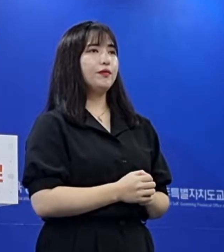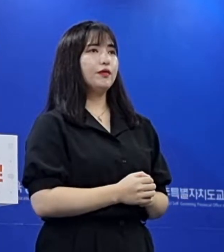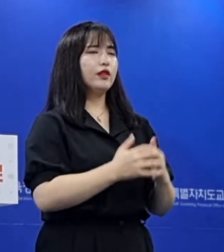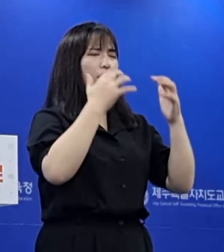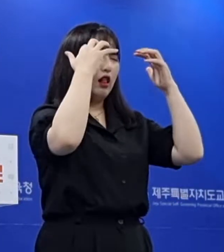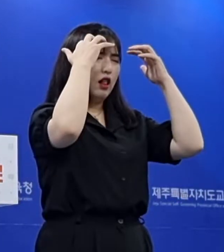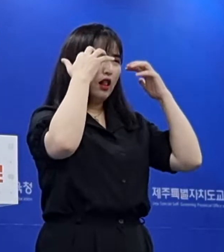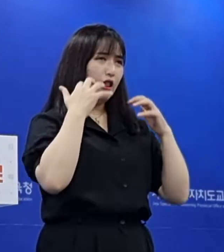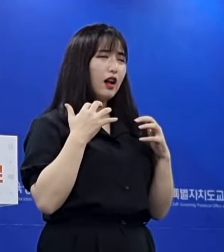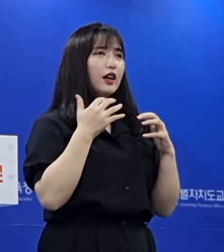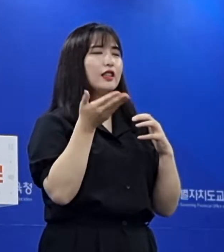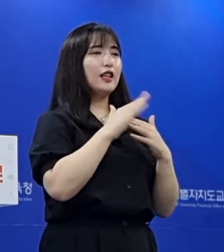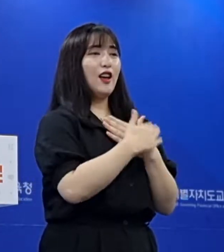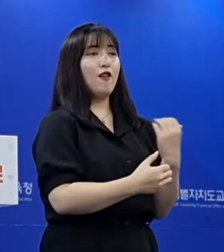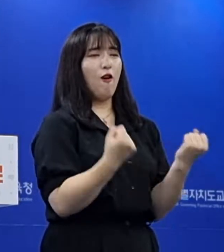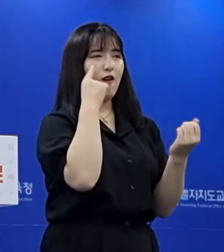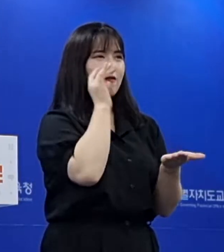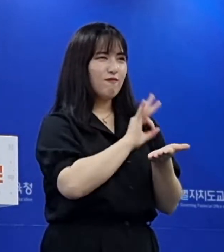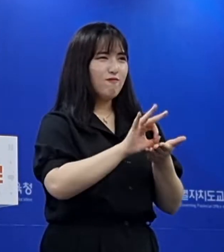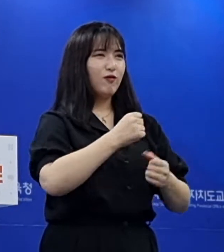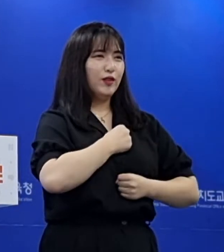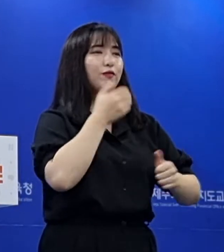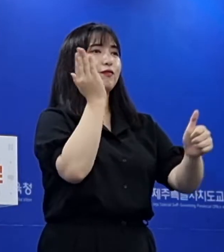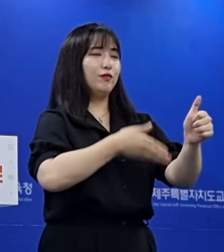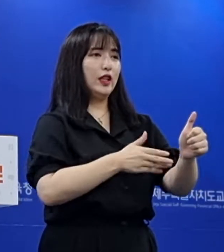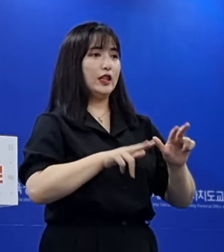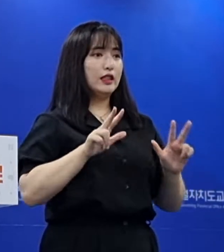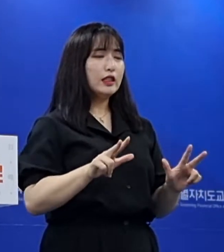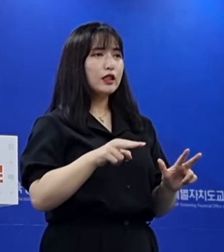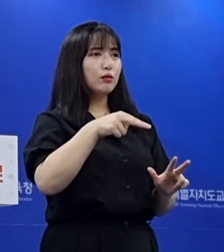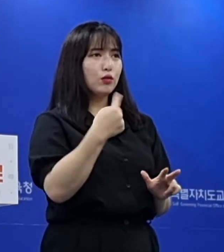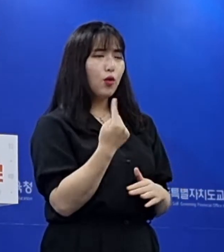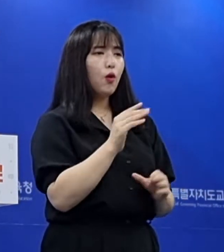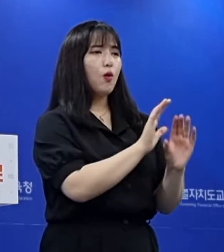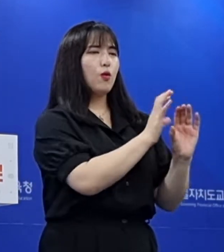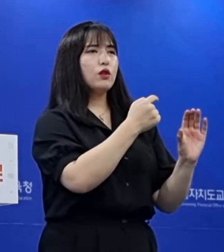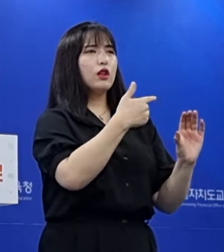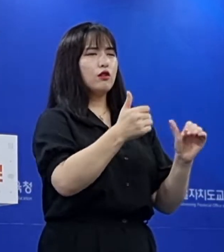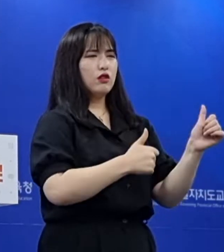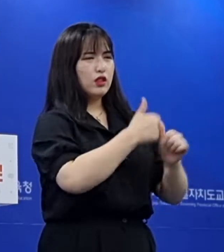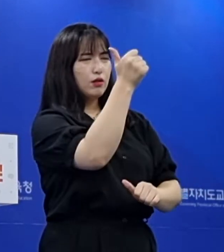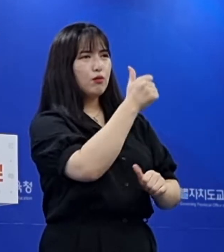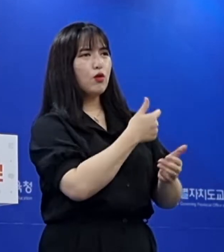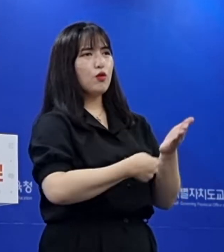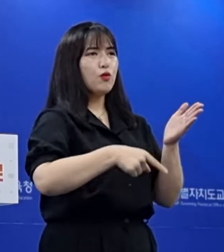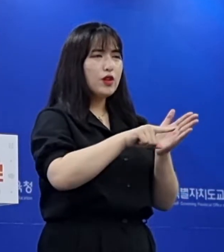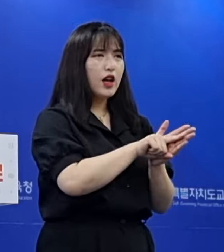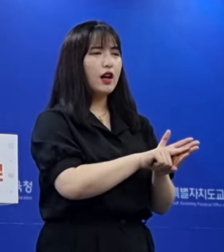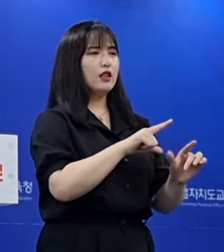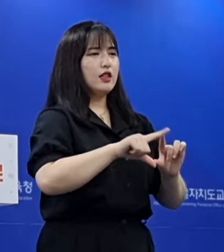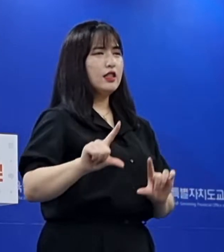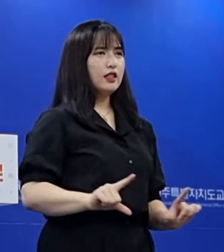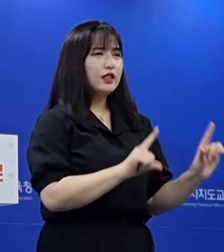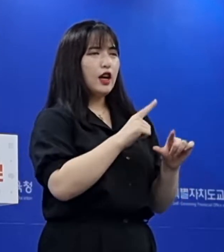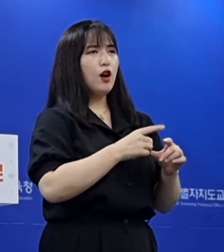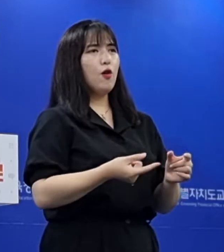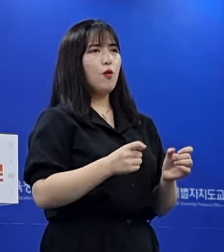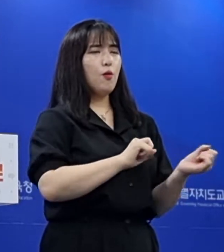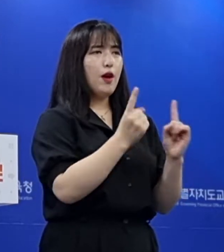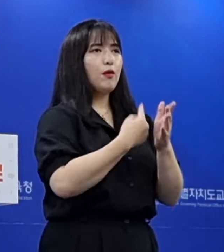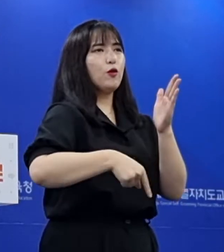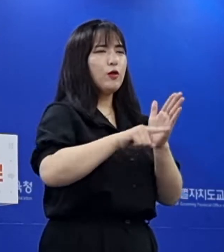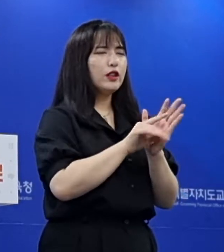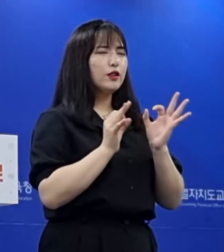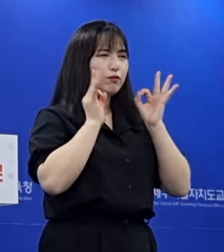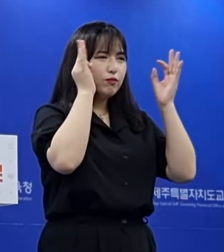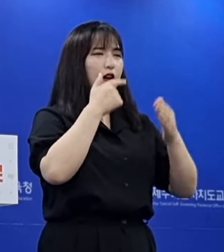무더운 날씨에 건강에 유념하시고 지금 이 순간에도 코로나 극복의 일상회복을 위해 헌신하시는